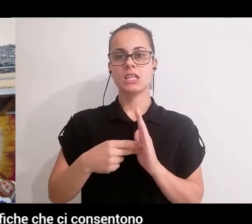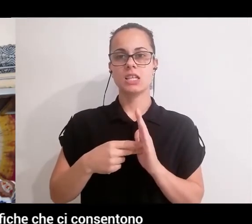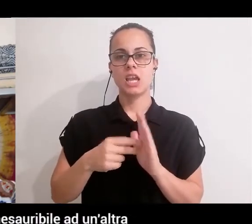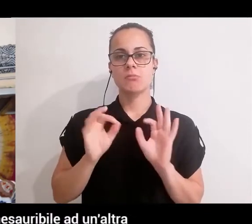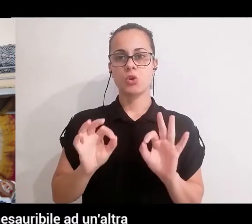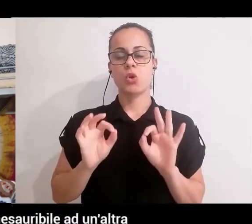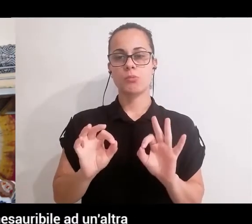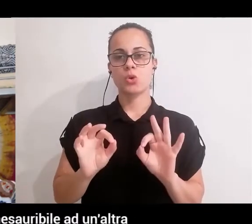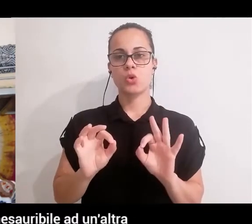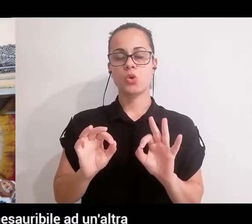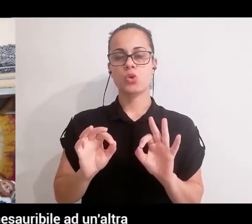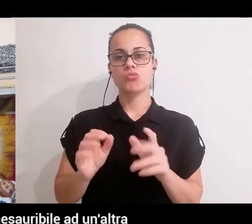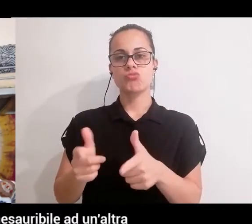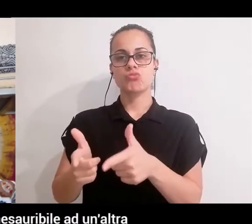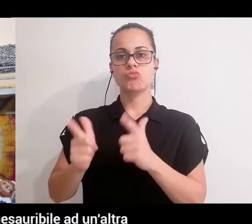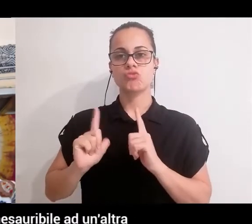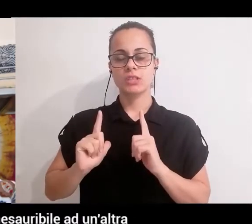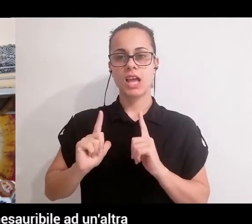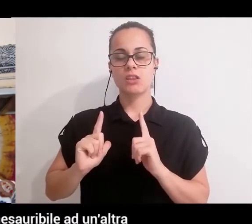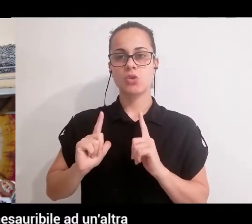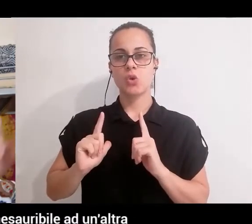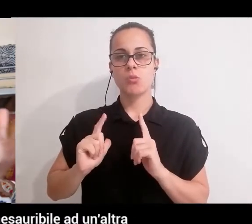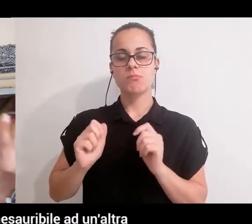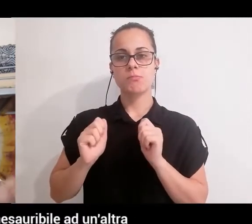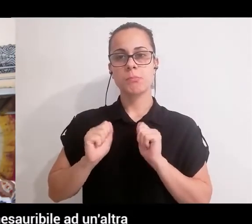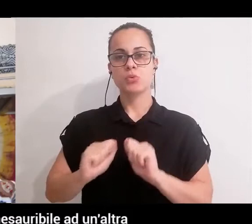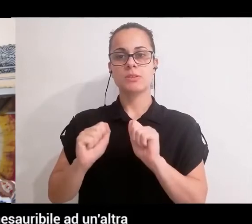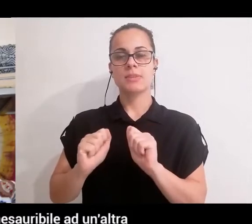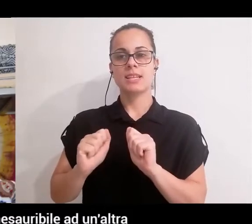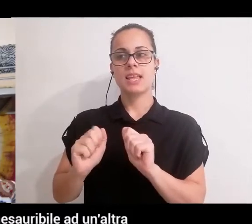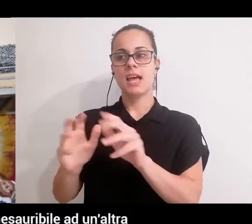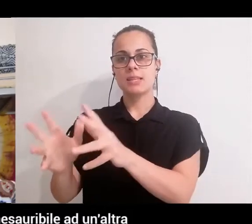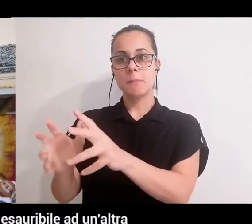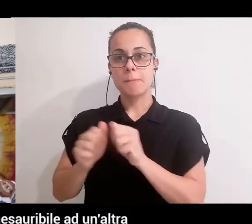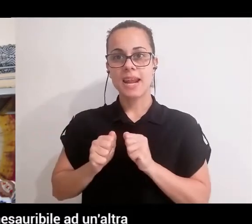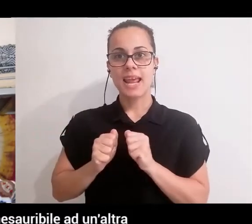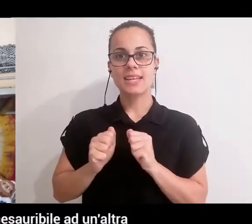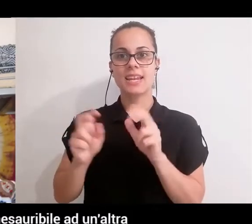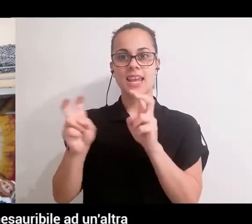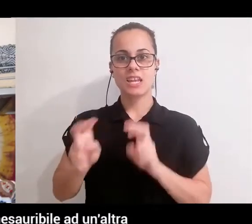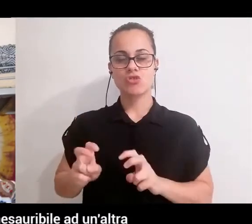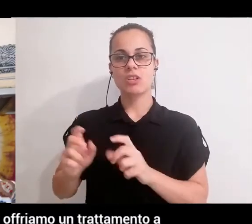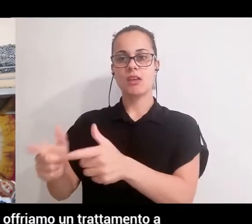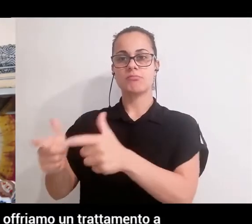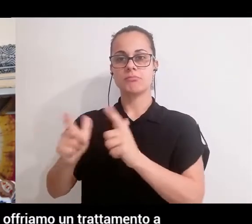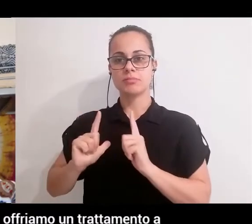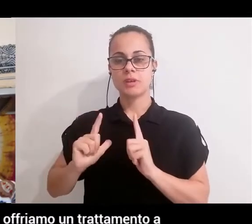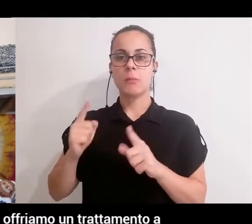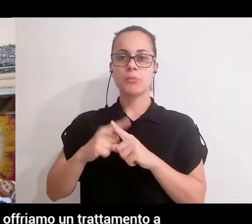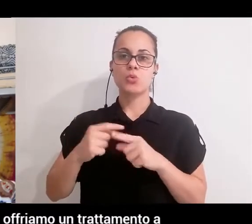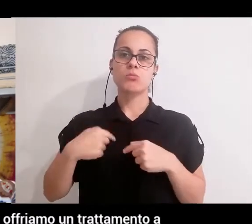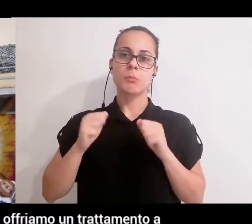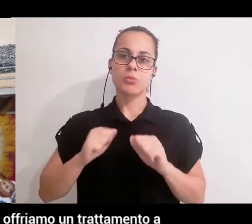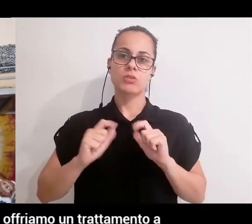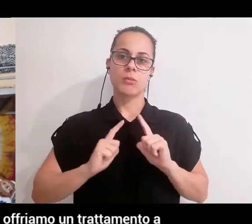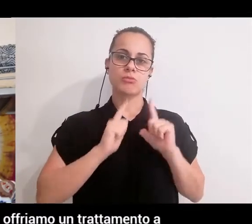consentono di veicolare questa energia, questa fonte inesauribile, ad un'altra persona o a